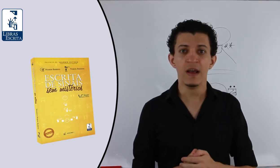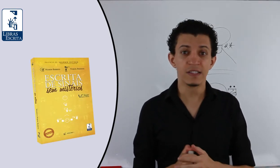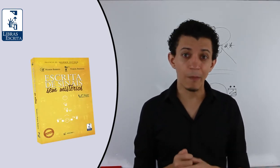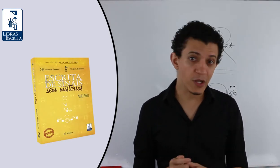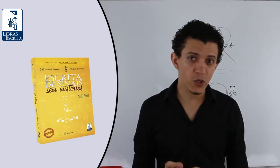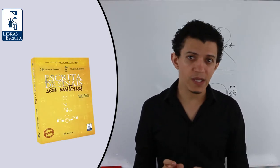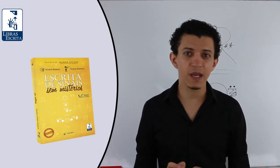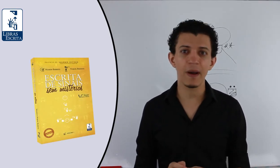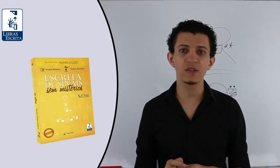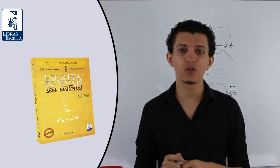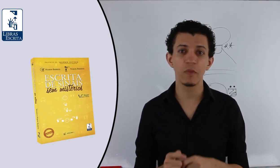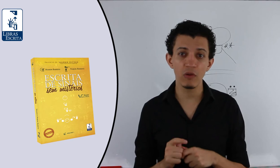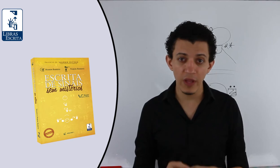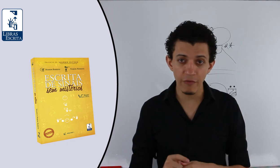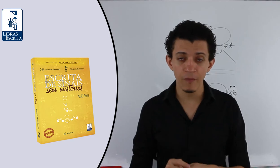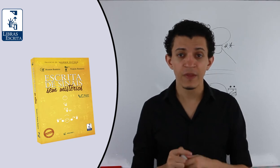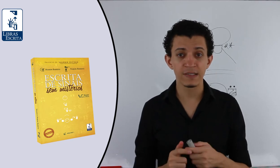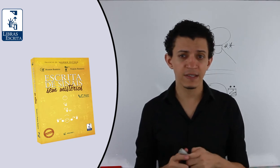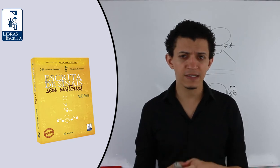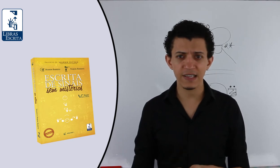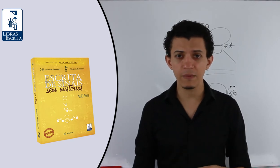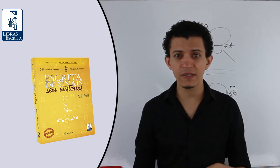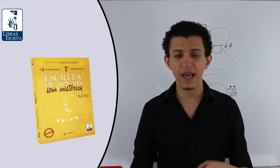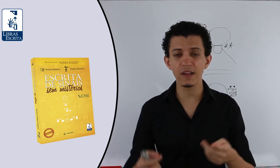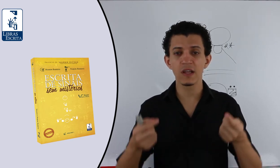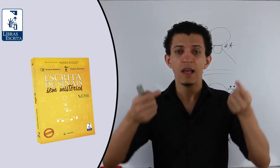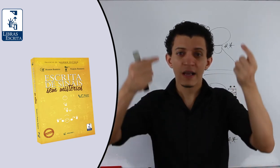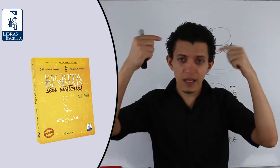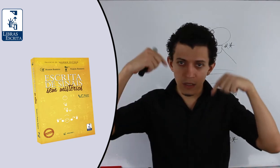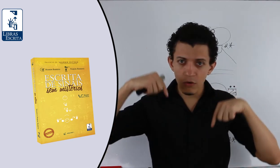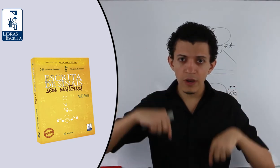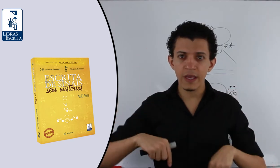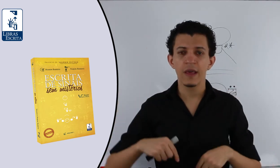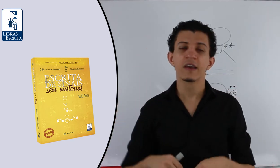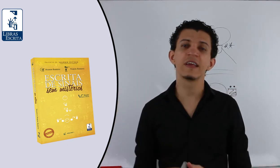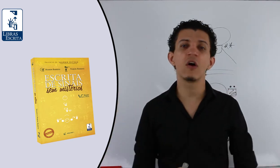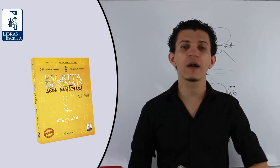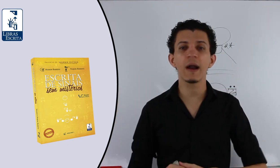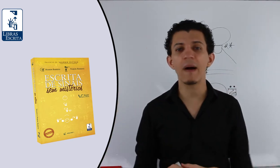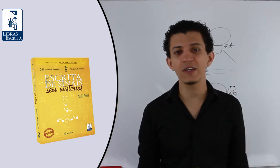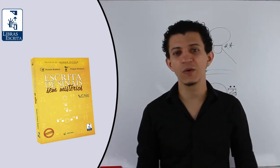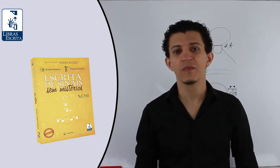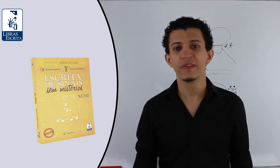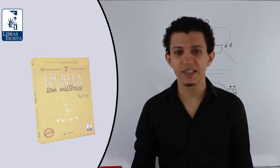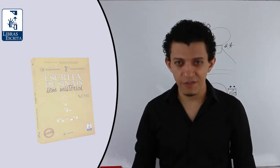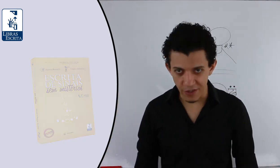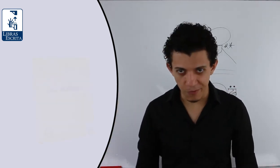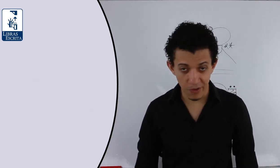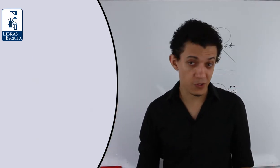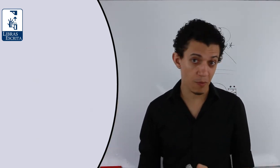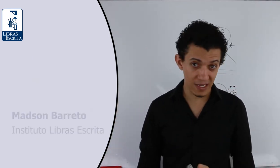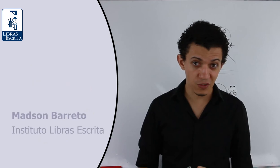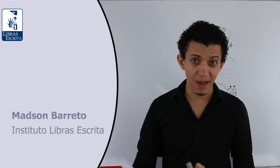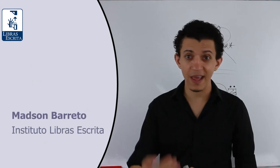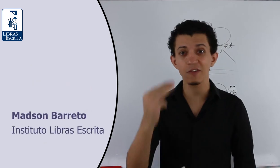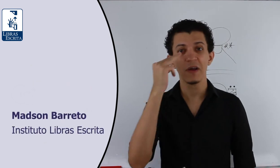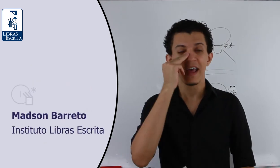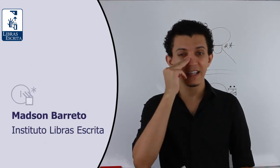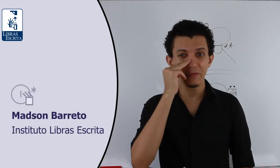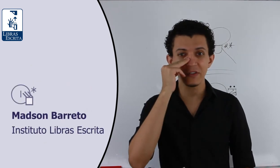Você pode conhecer mais sobre o livro A Escrita de Sinais Sem Mistérios clicando no link que tem logo aqui abaixo desse vídeo. Eu sou o Márcio Sambarreto, esse é